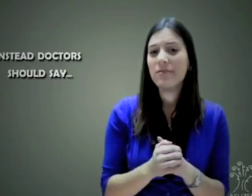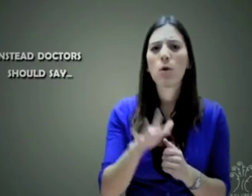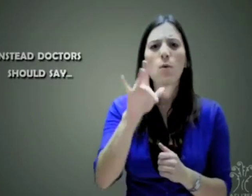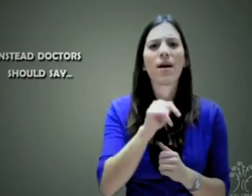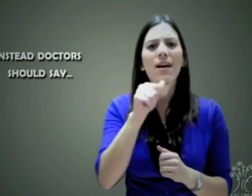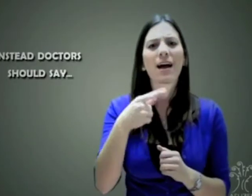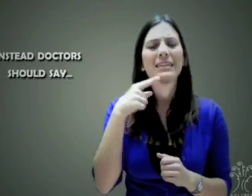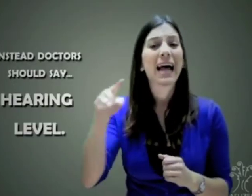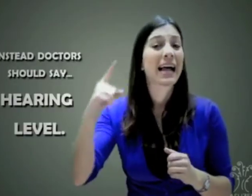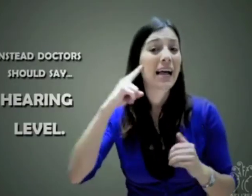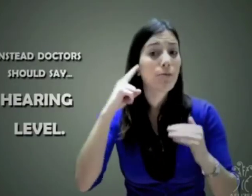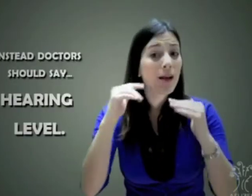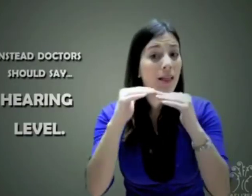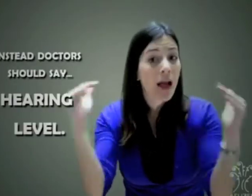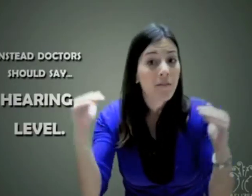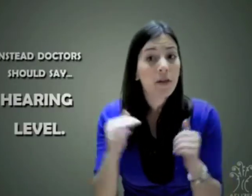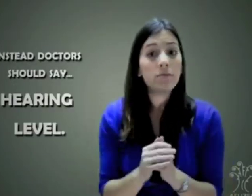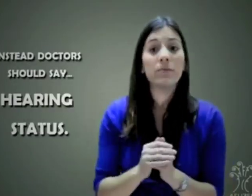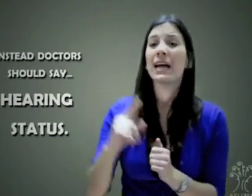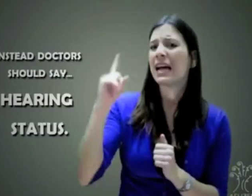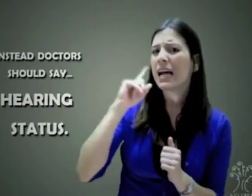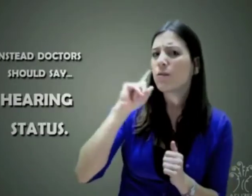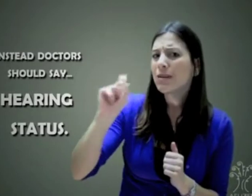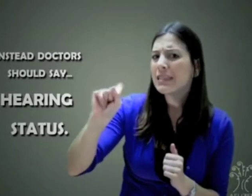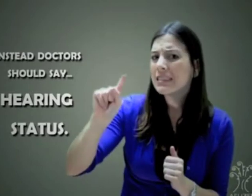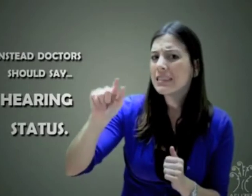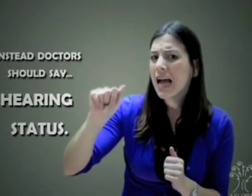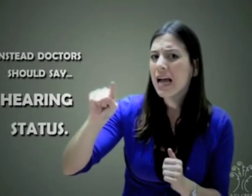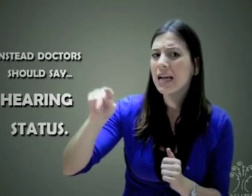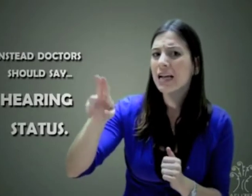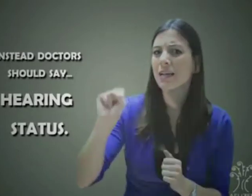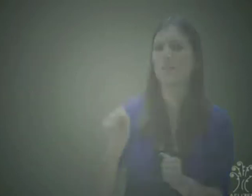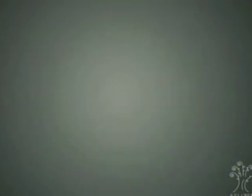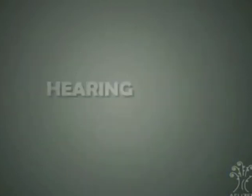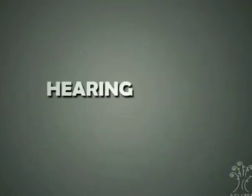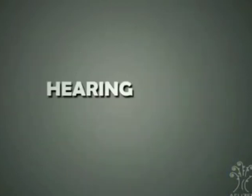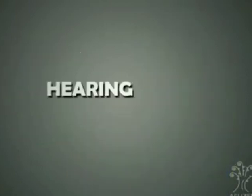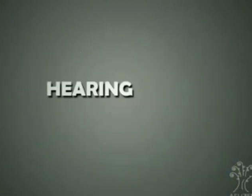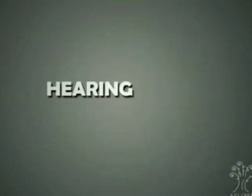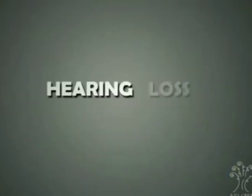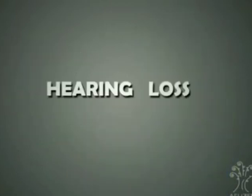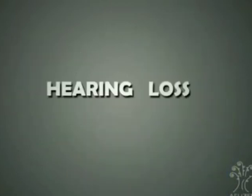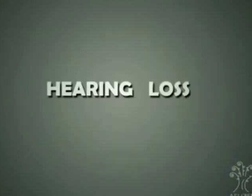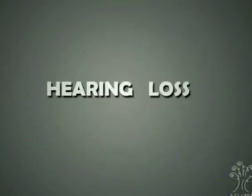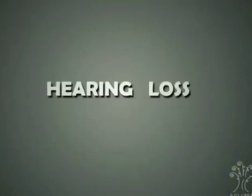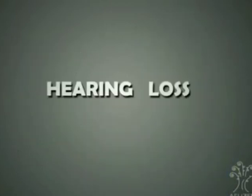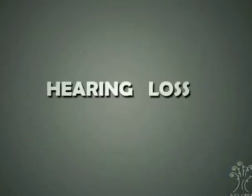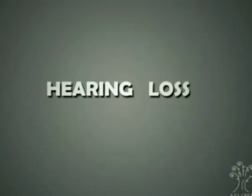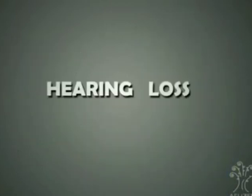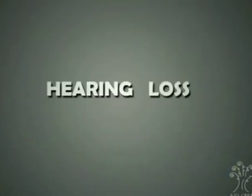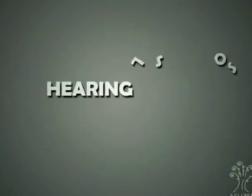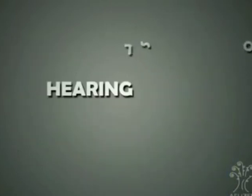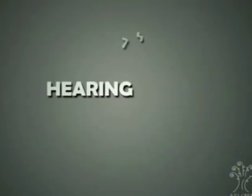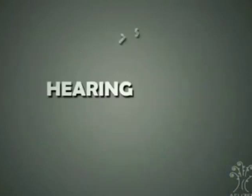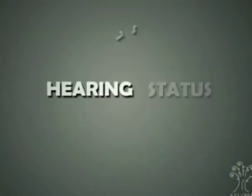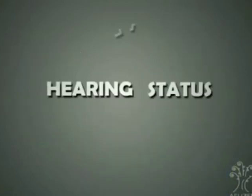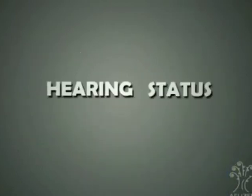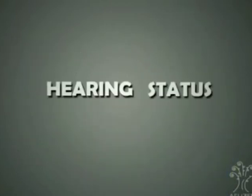tuvo desde un principio? ¿No sería mejor si los médicos podrían usar el nivel de audiencia o el estado de audiencia para